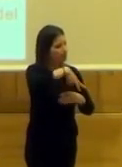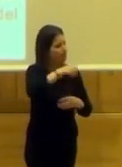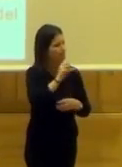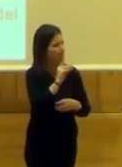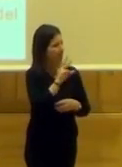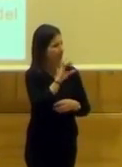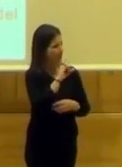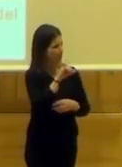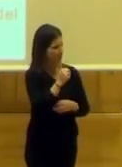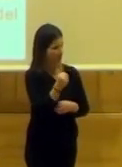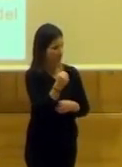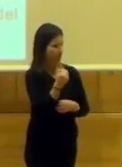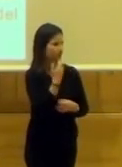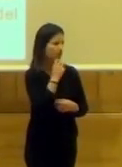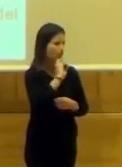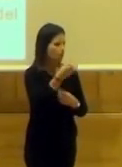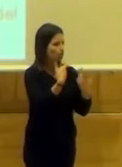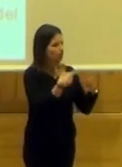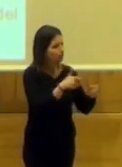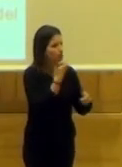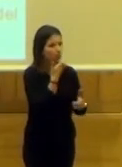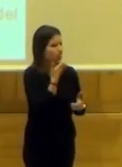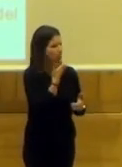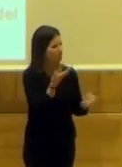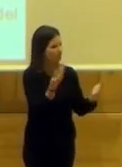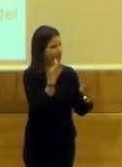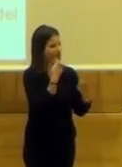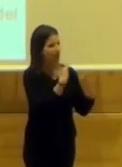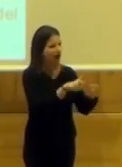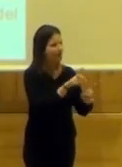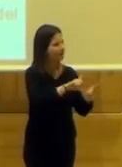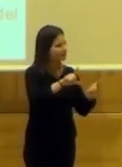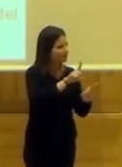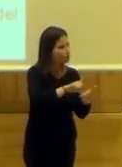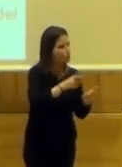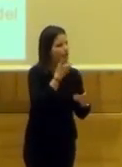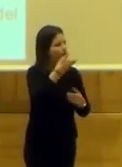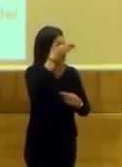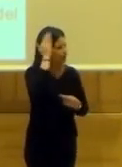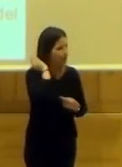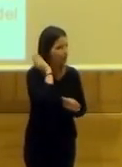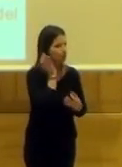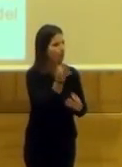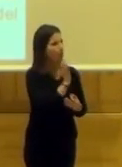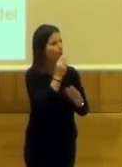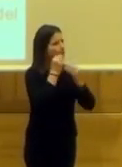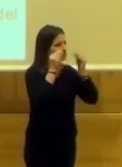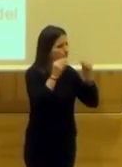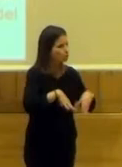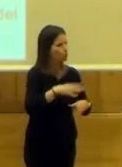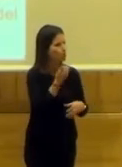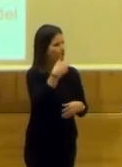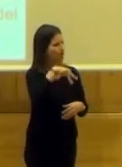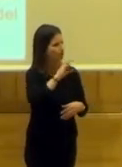y que hemos referido estas otras, que eran áreas de conocimiento, catedral de literatura, como la Federico García Lorca, de historia, Antonio